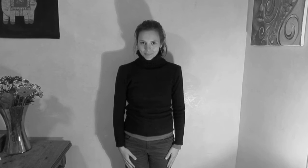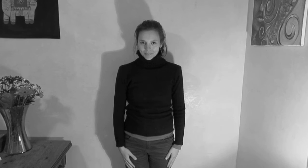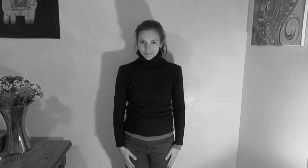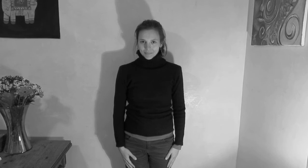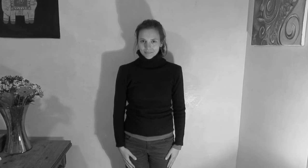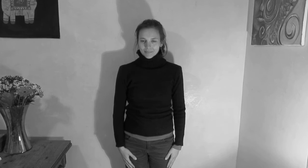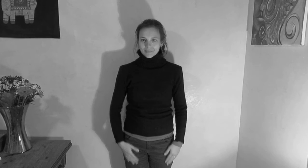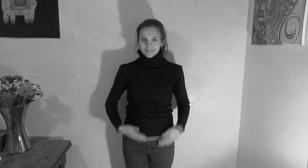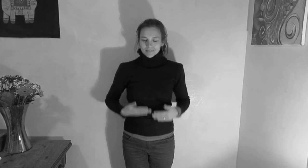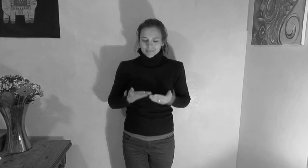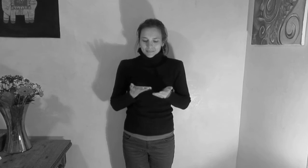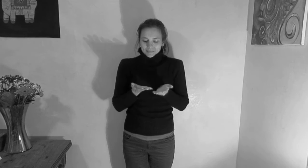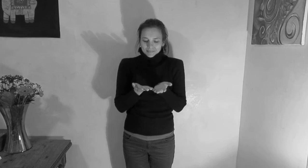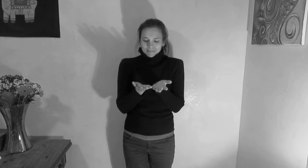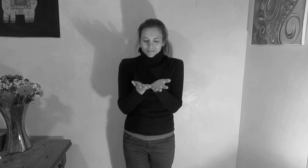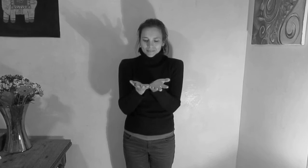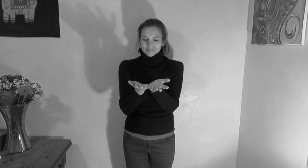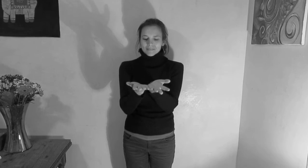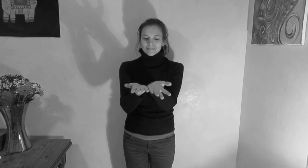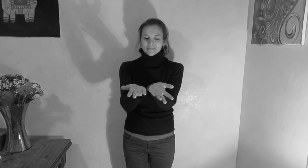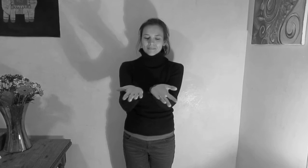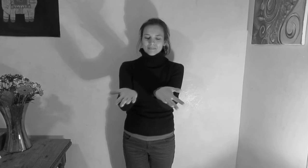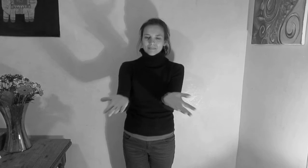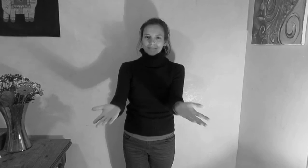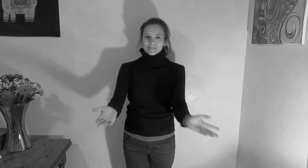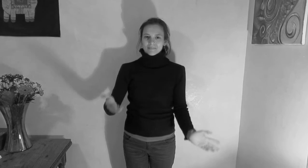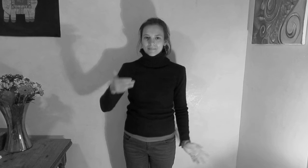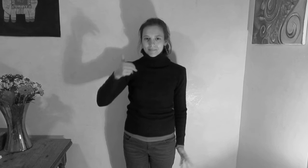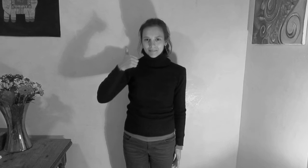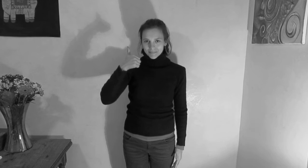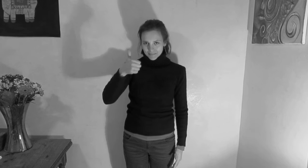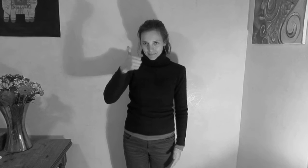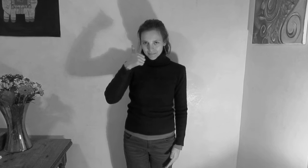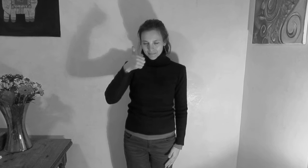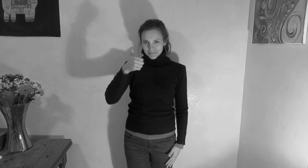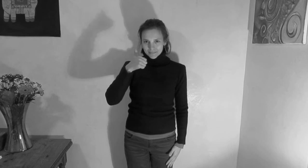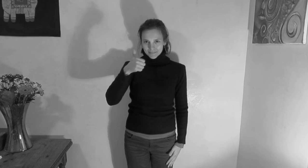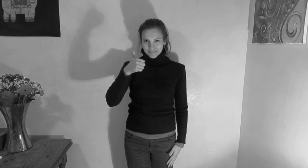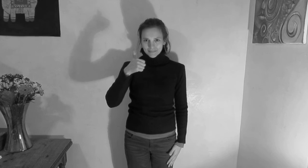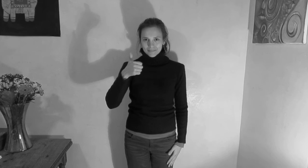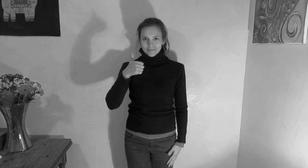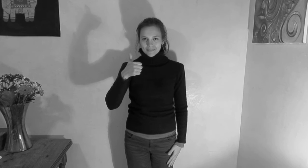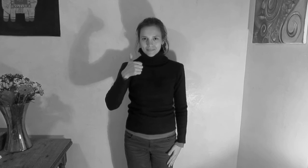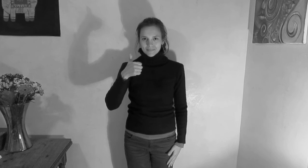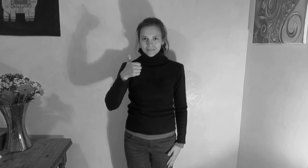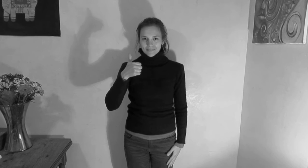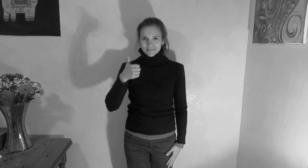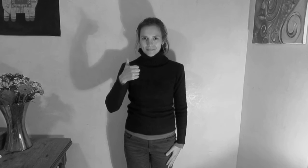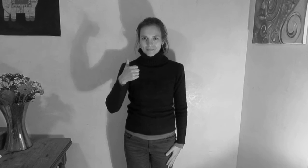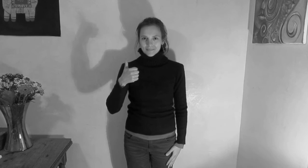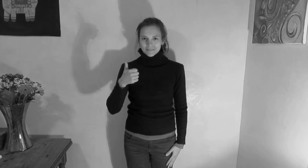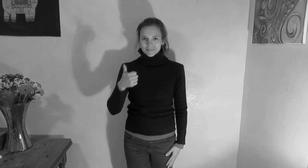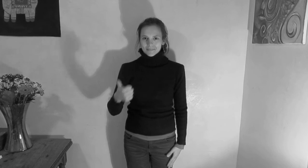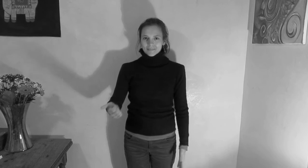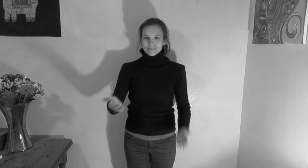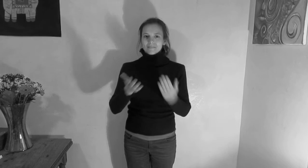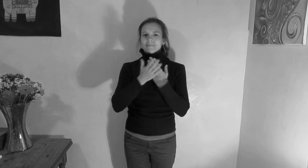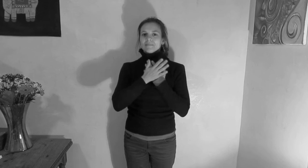Savoir oublier Martien ne tue pas ses mères Dans l'air de